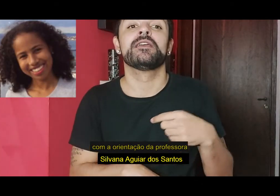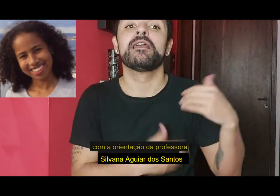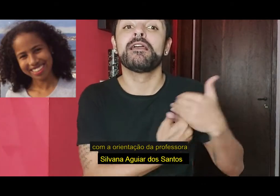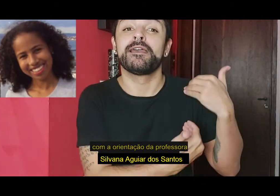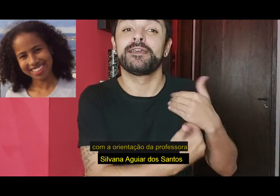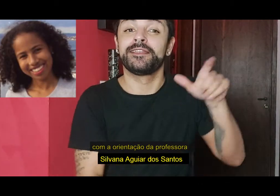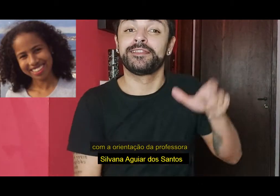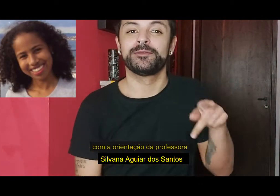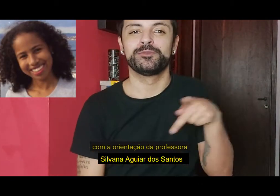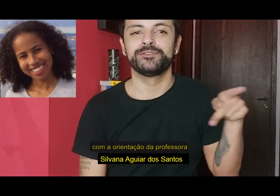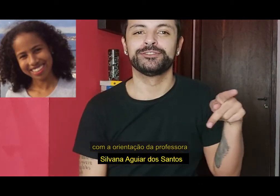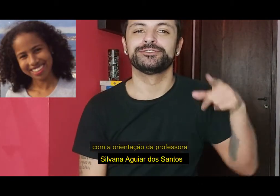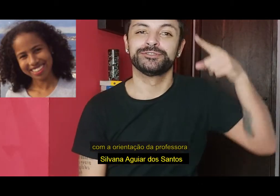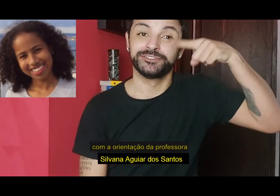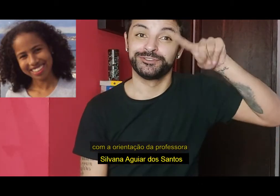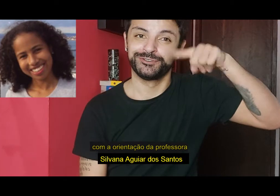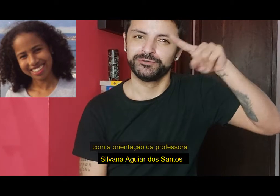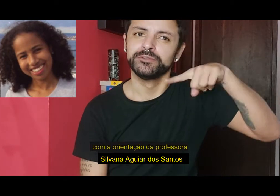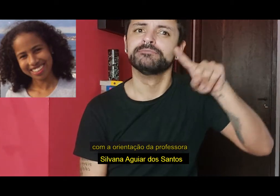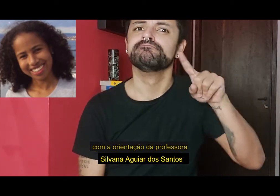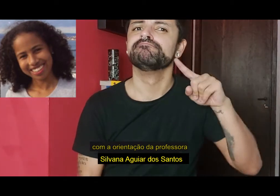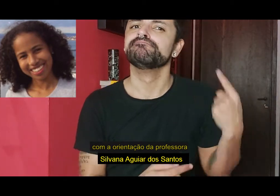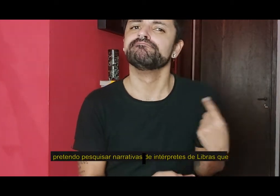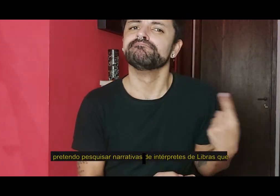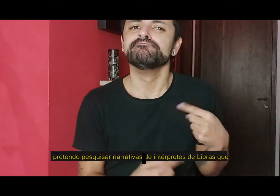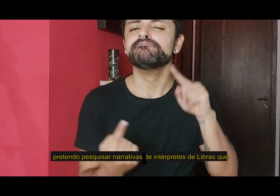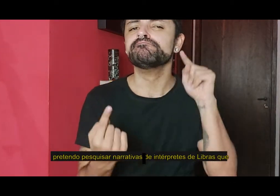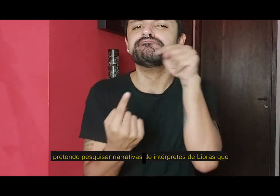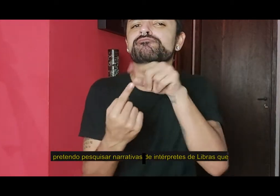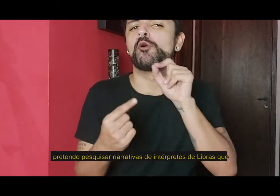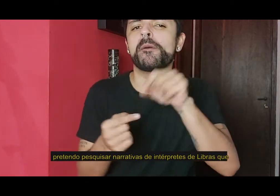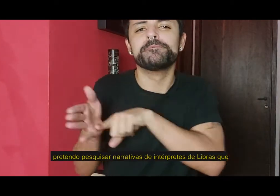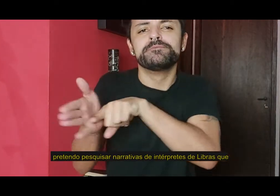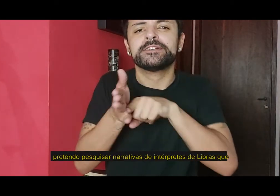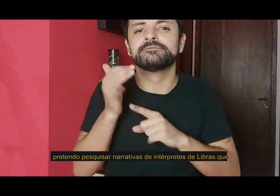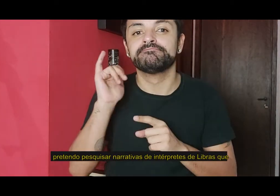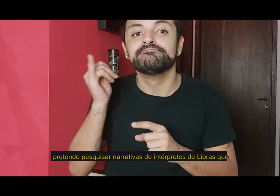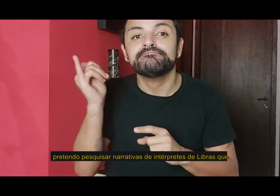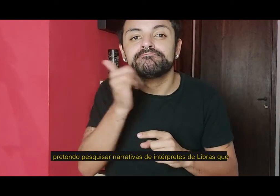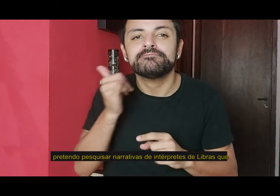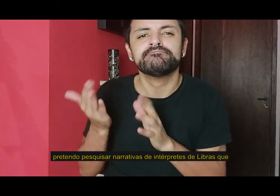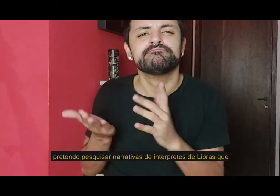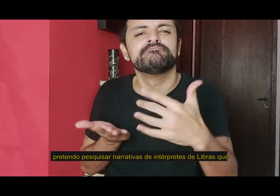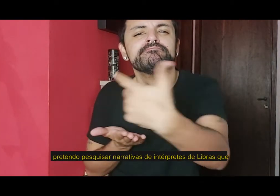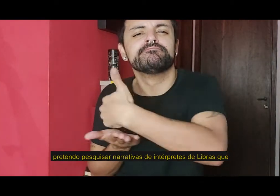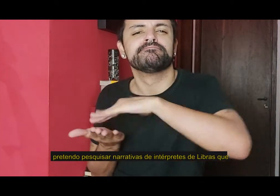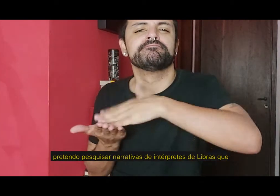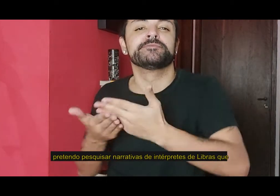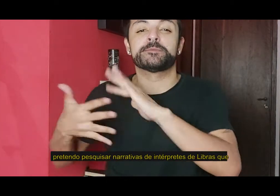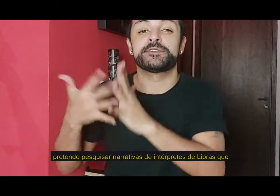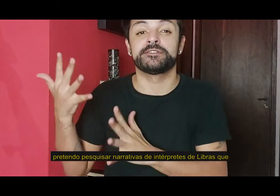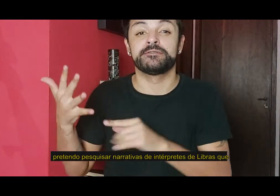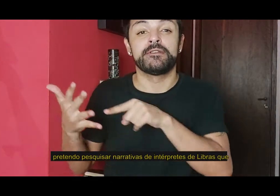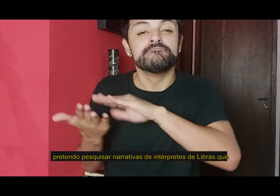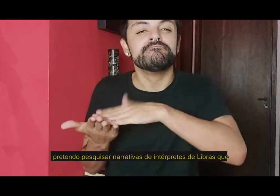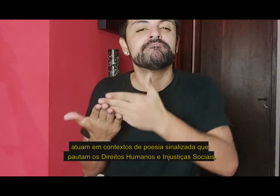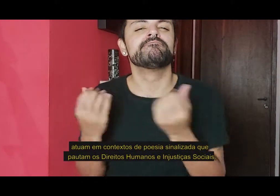com orientação da professora Silvana Aguiar dos Santos. Pretendo pesquisar narrativas de intérpretes de libras que